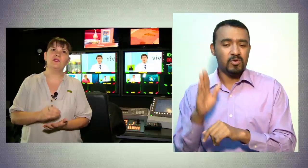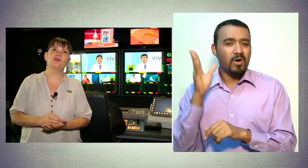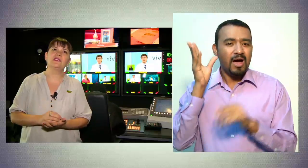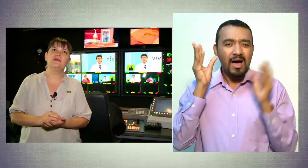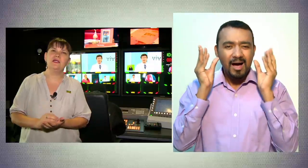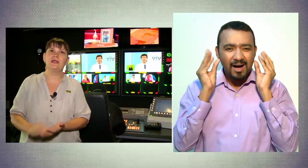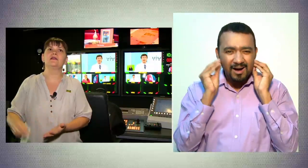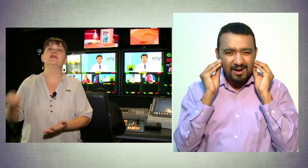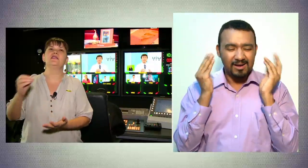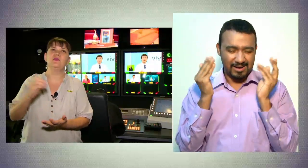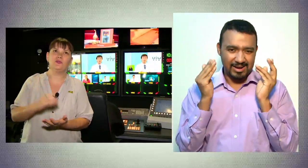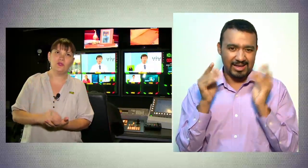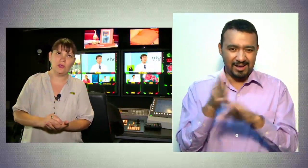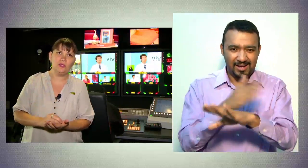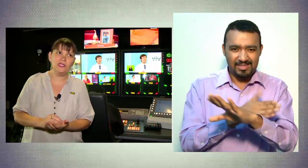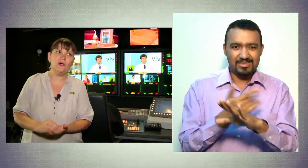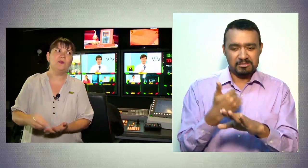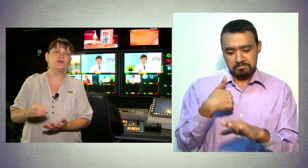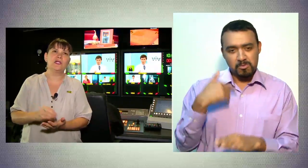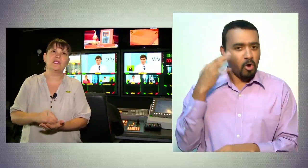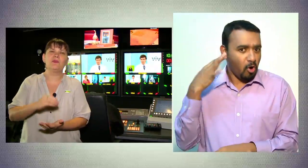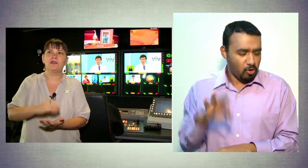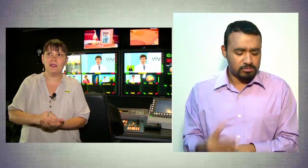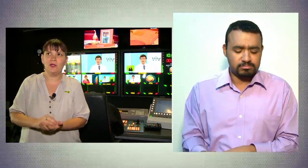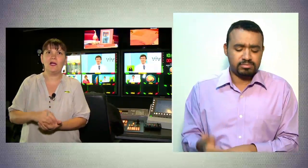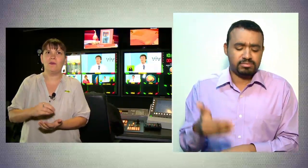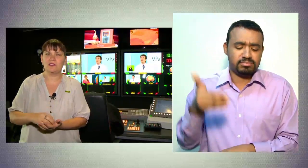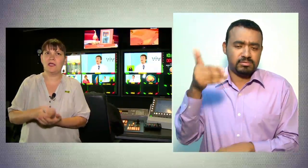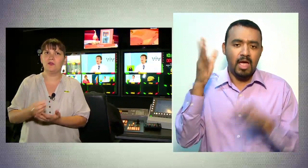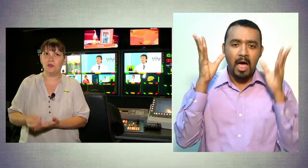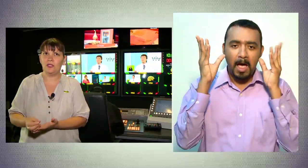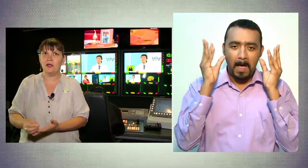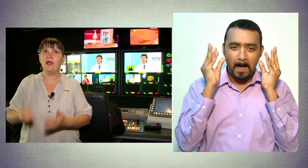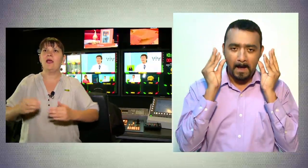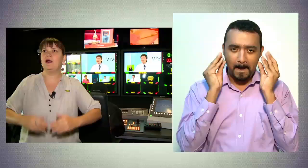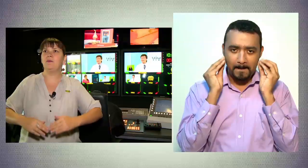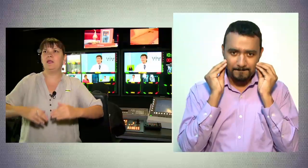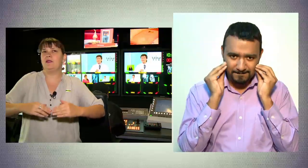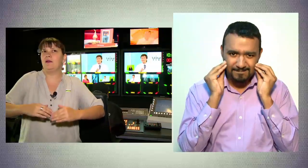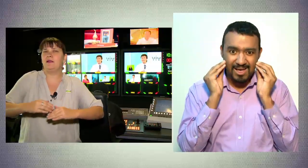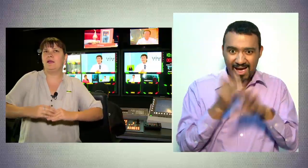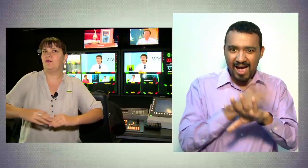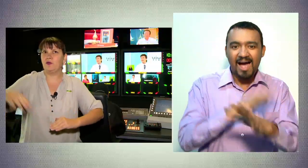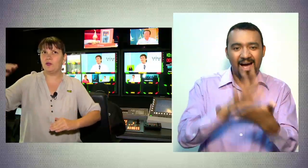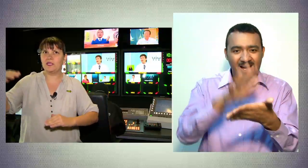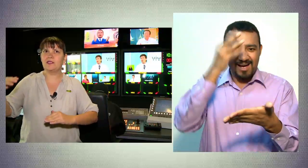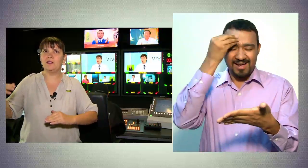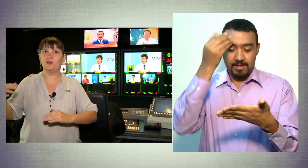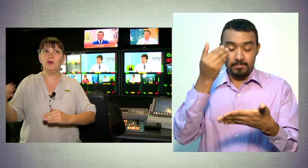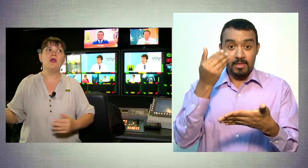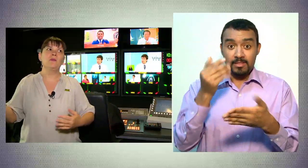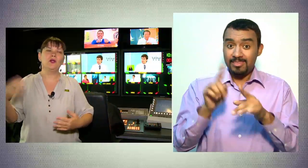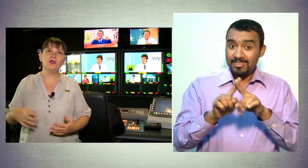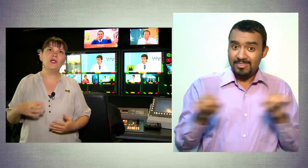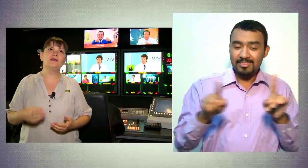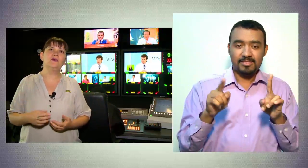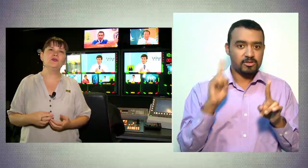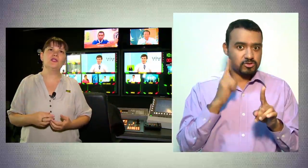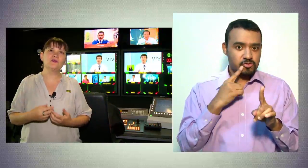personas que tienen disminución auditiva o personas que perdieron la capacidad de oír en la medida en que fueron creciendo, pero los nativos, las